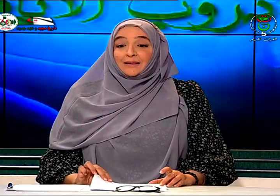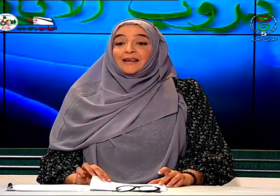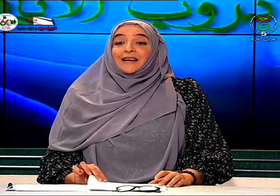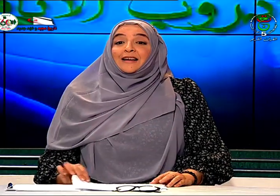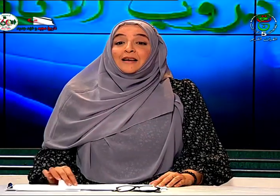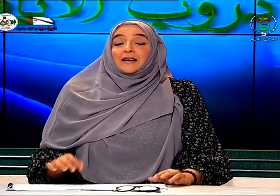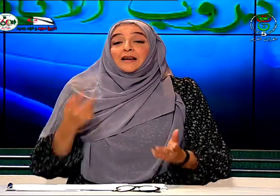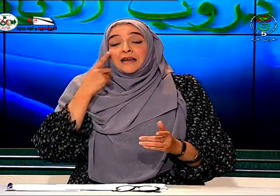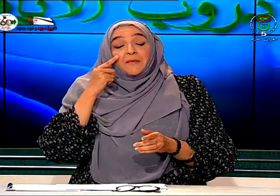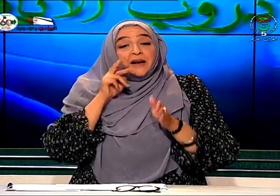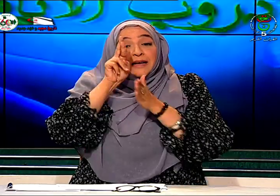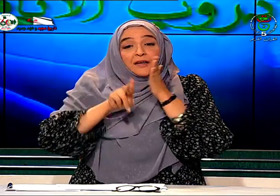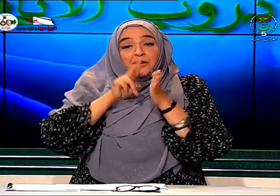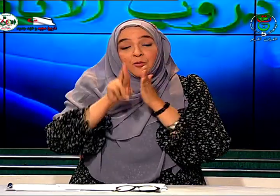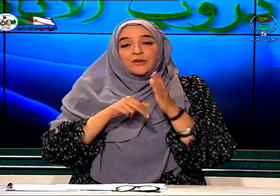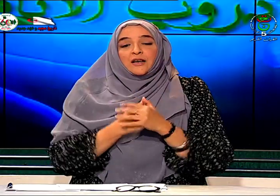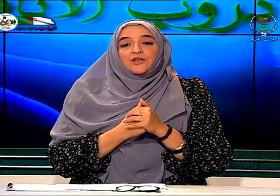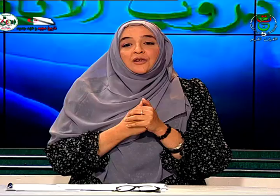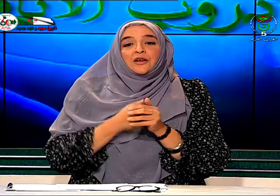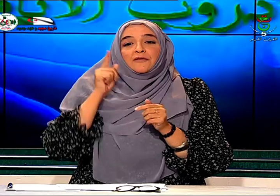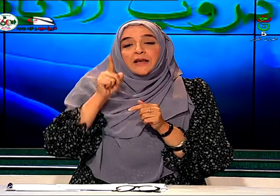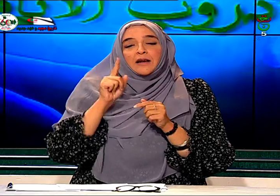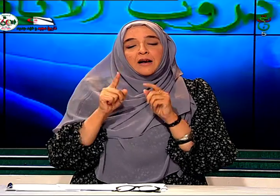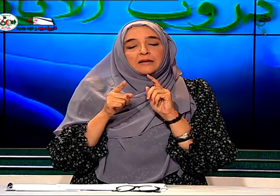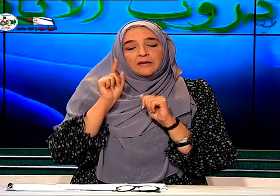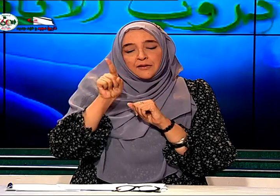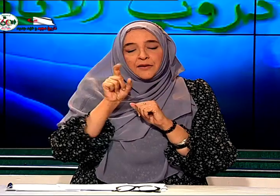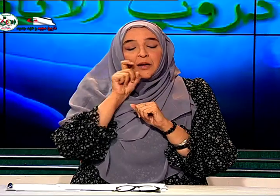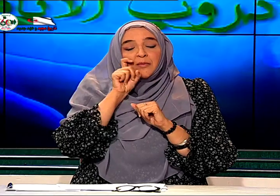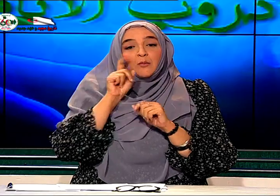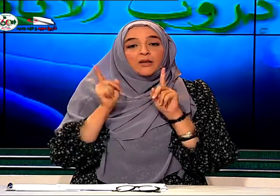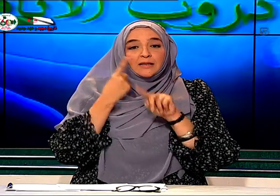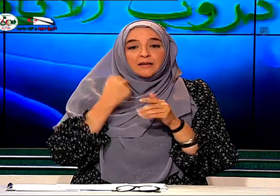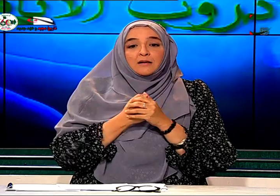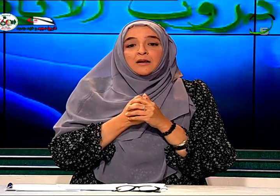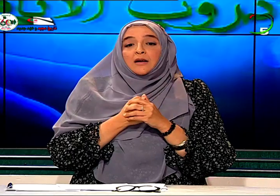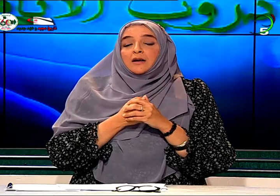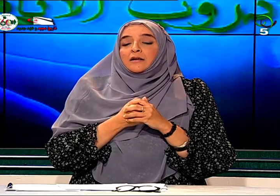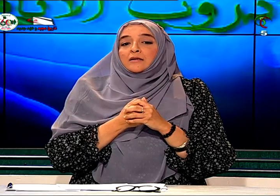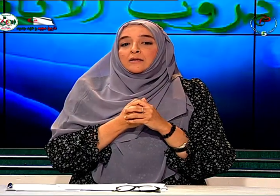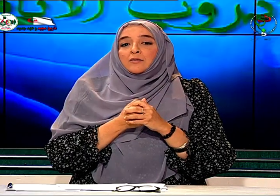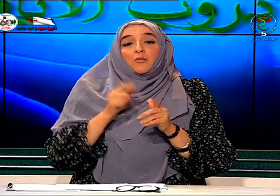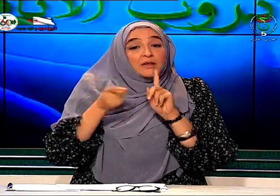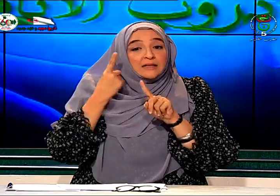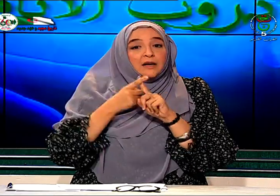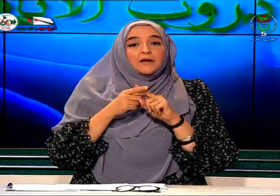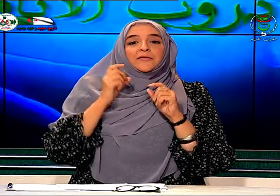كما رأينا في الروبورتاج فهي الطبيبة المختصة مختصة في